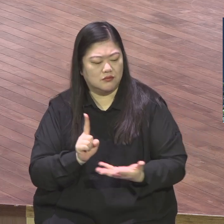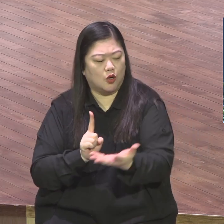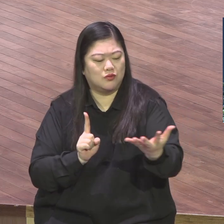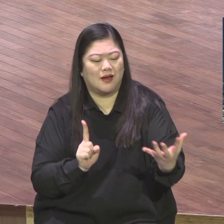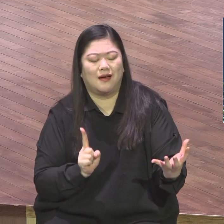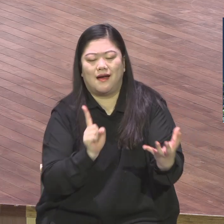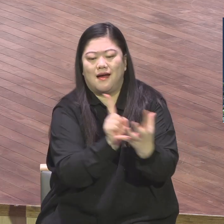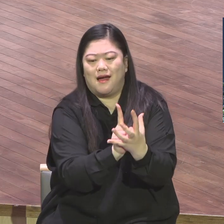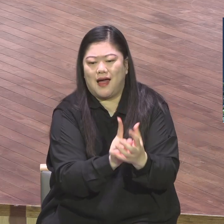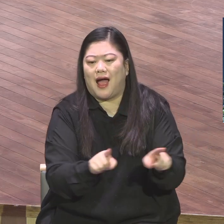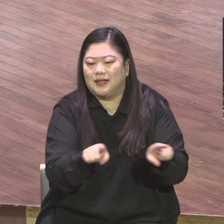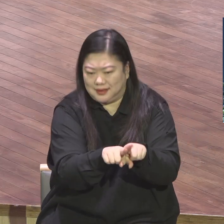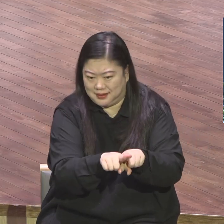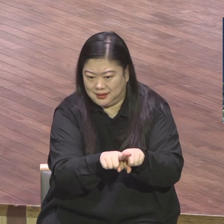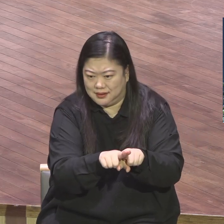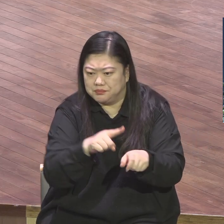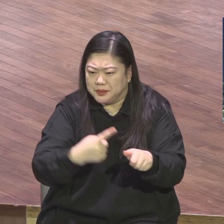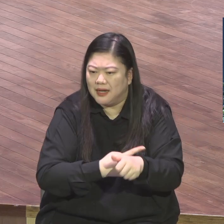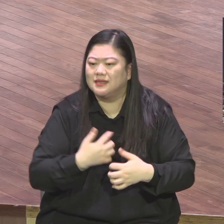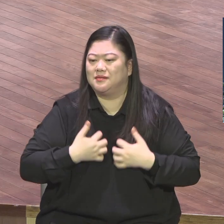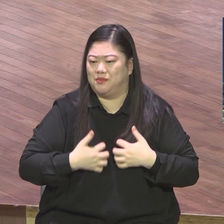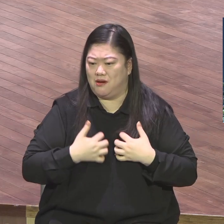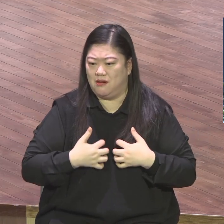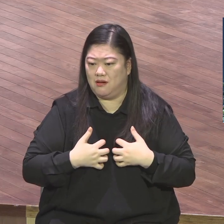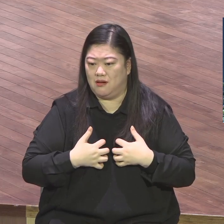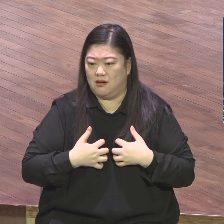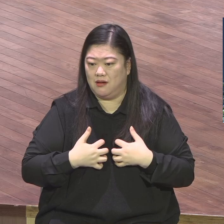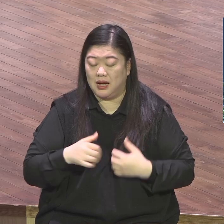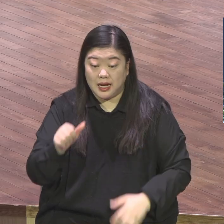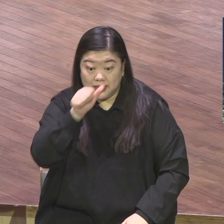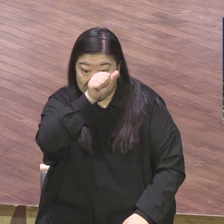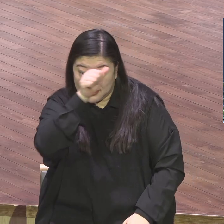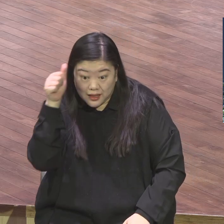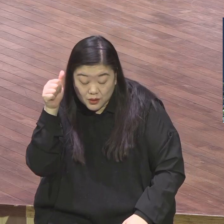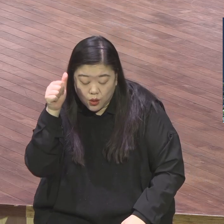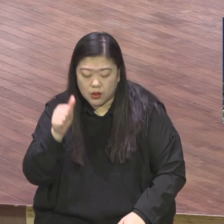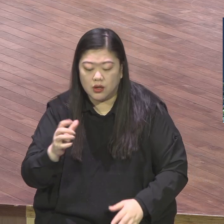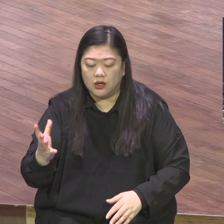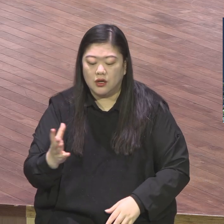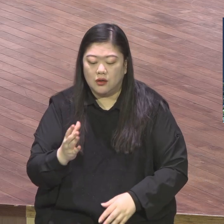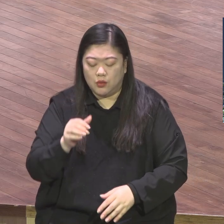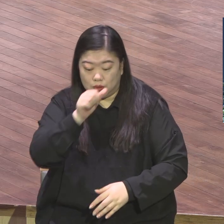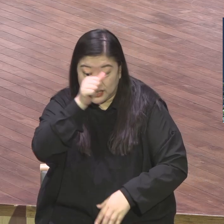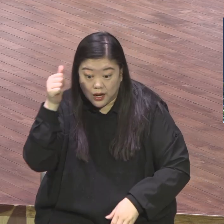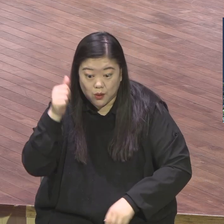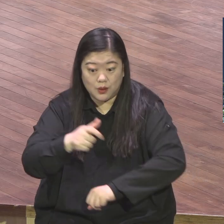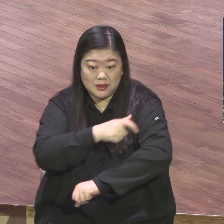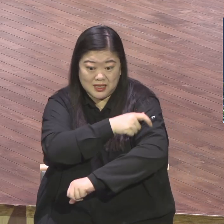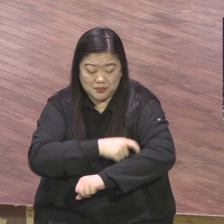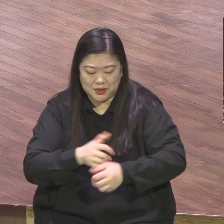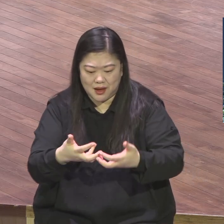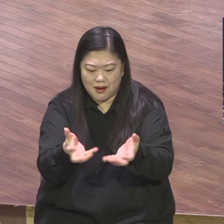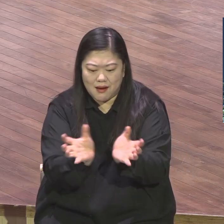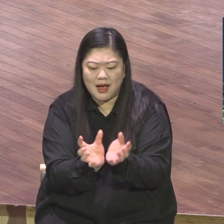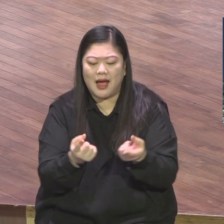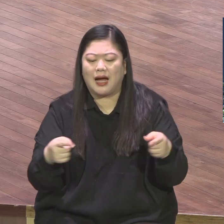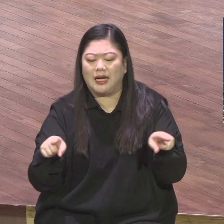안수입사도 교사로서 성과 대원으로서 모든 사역 하면서 동력한다 내가 잘난 게 아니고 함께 동력한다